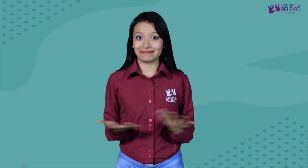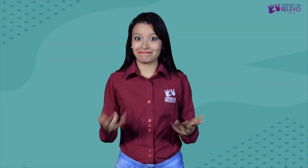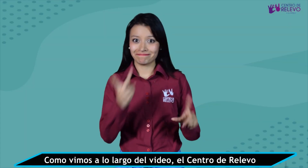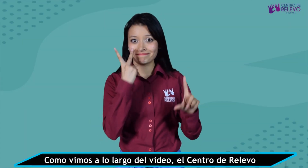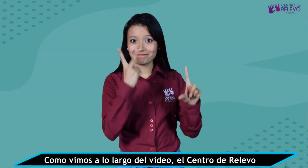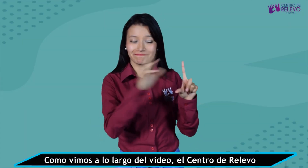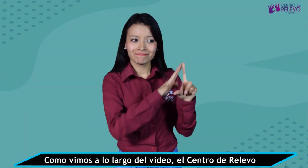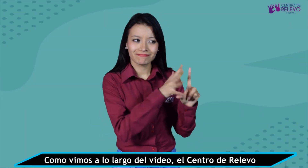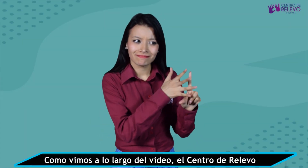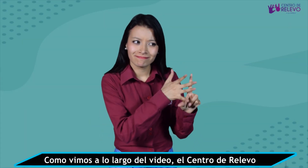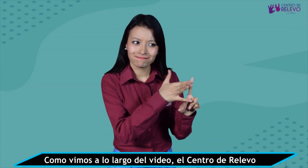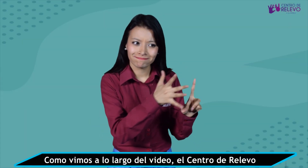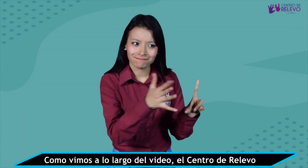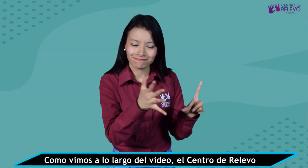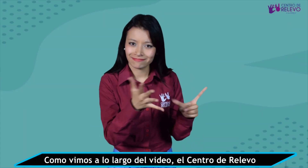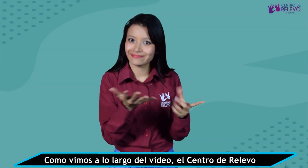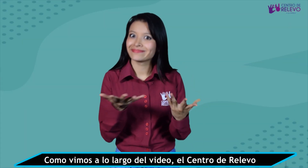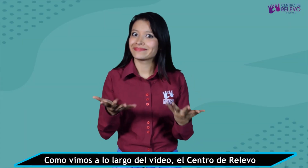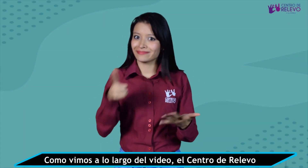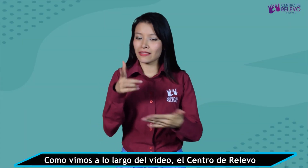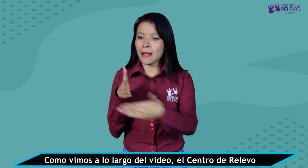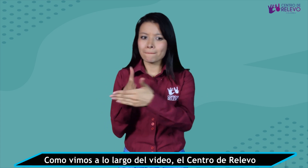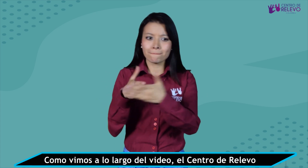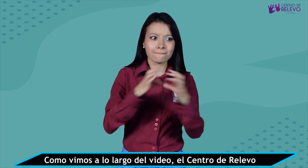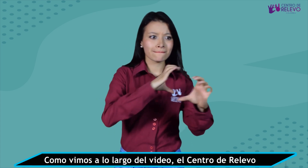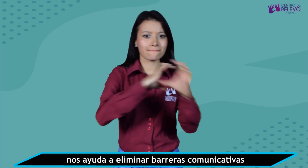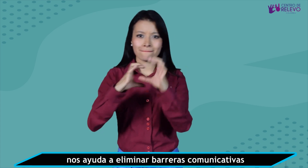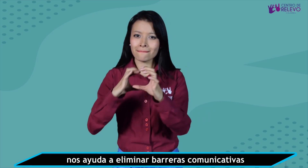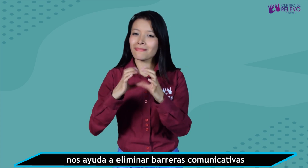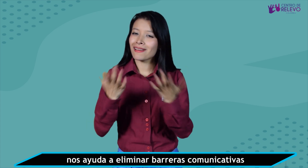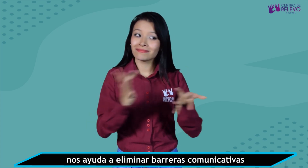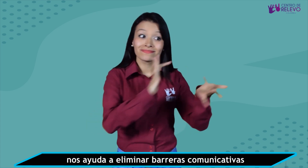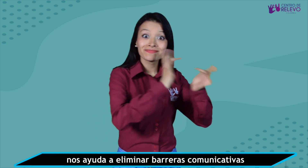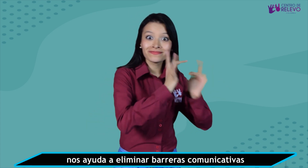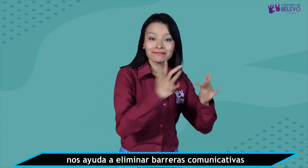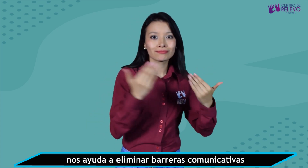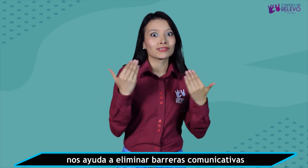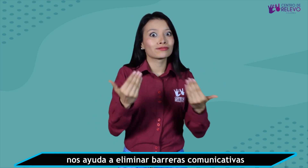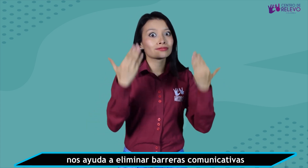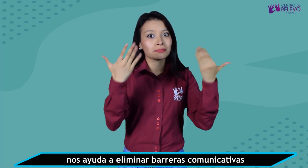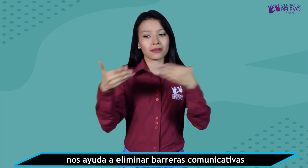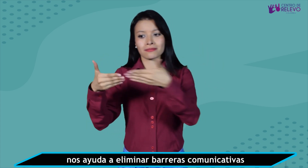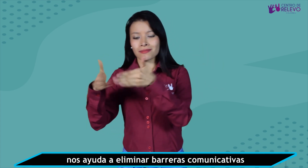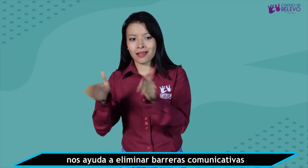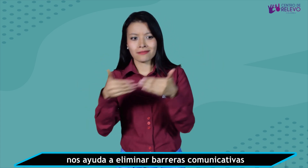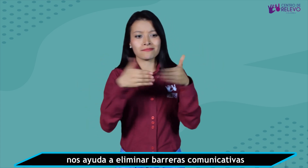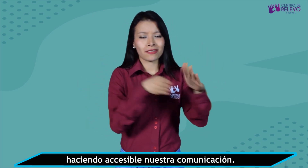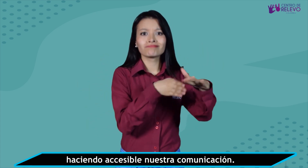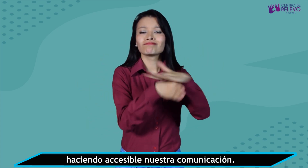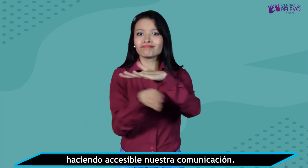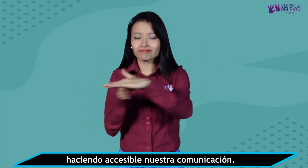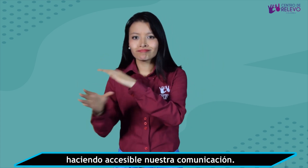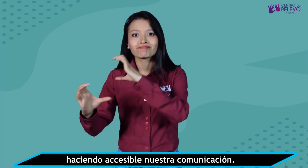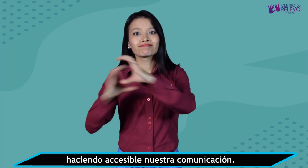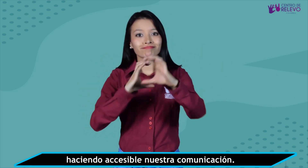Como vimos a lo largo del video, el centro de relevo nos ayuda a eliminar barreras comunicativas, haciendo accesible nuestra